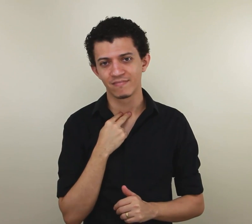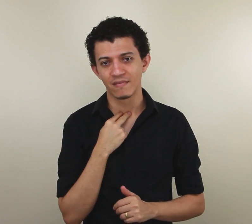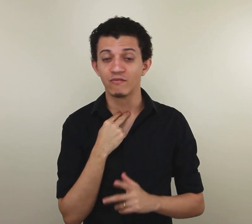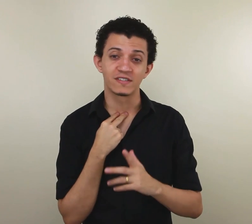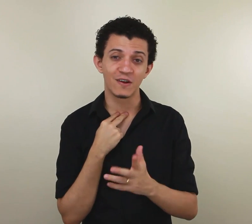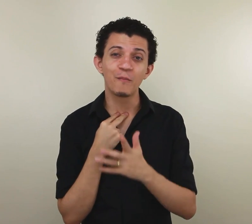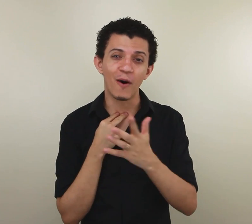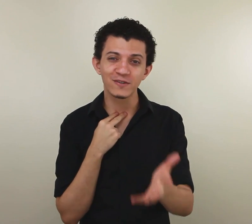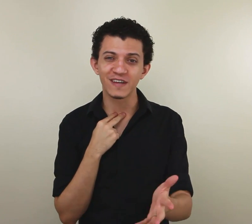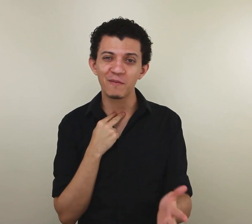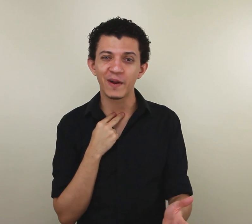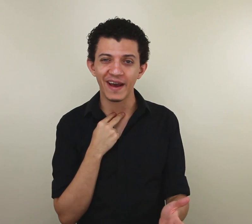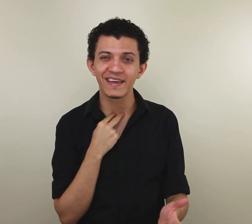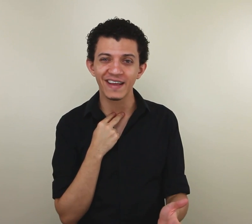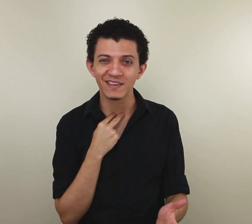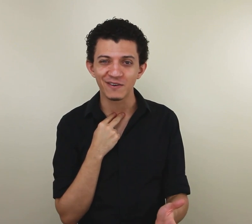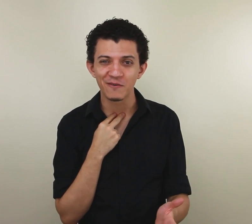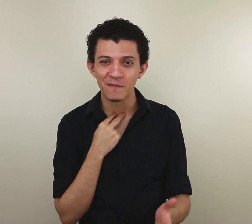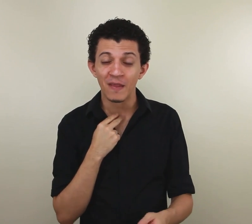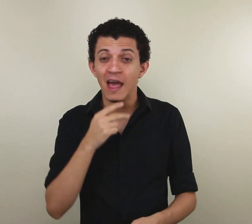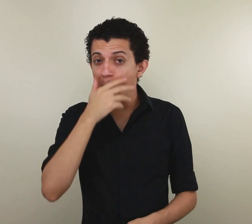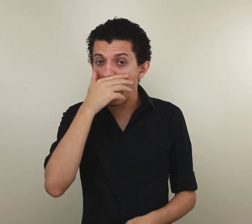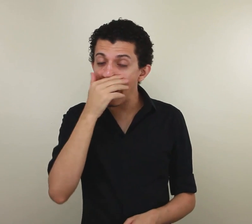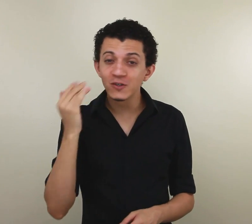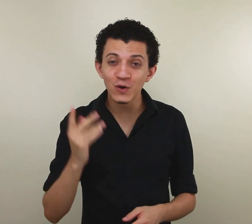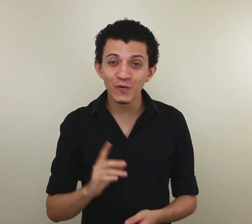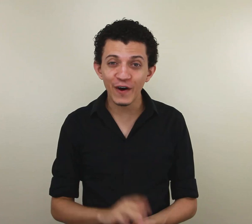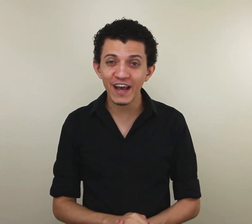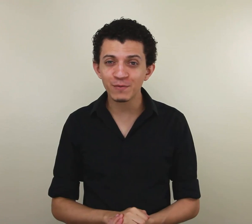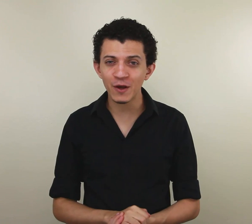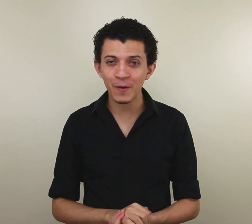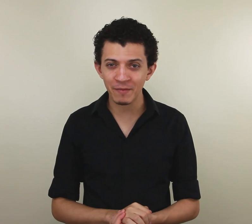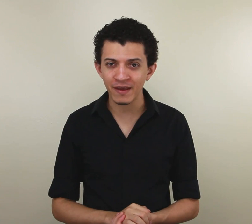Você não pode usar boné aqui dentro. Aí o surdo foi e respondeu pra mim.